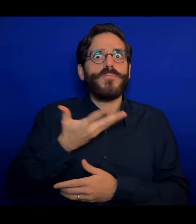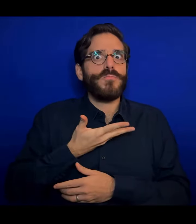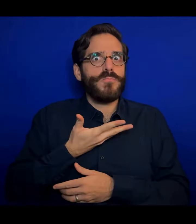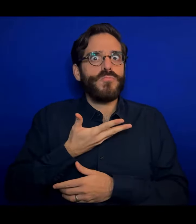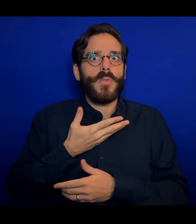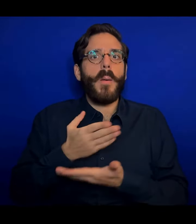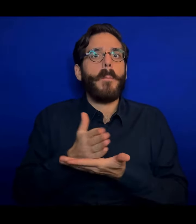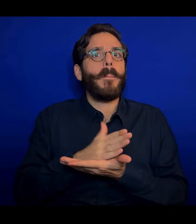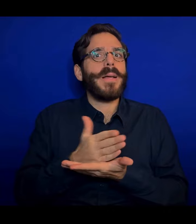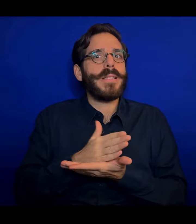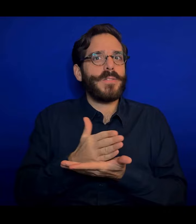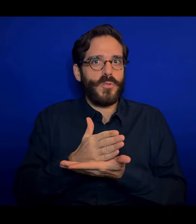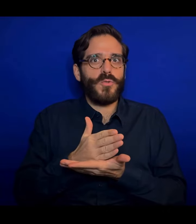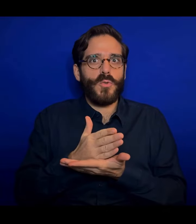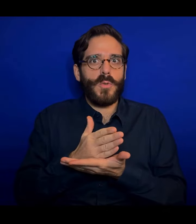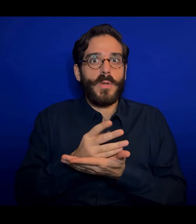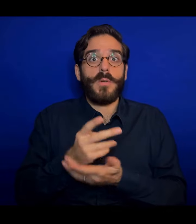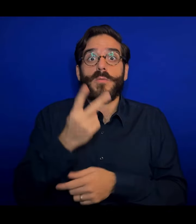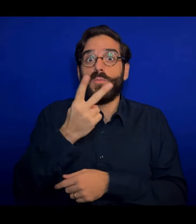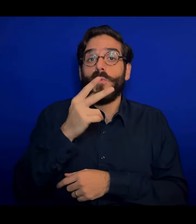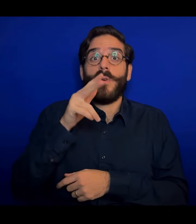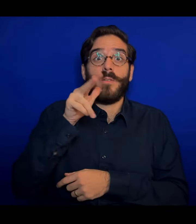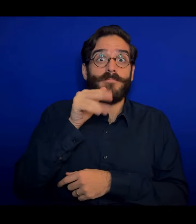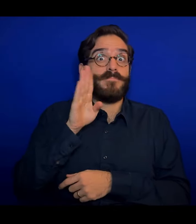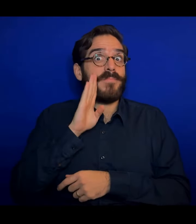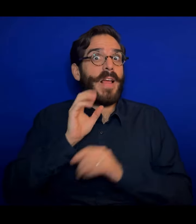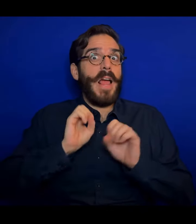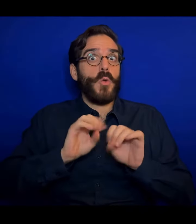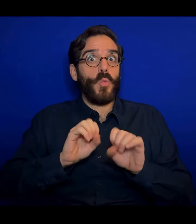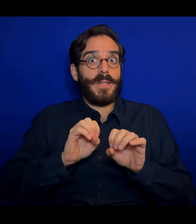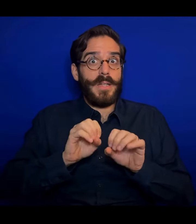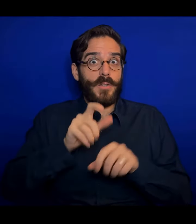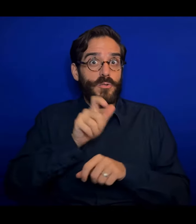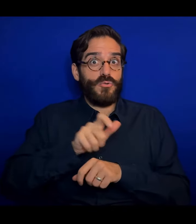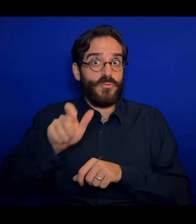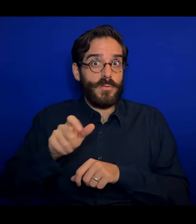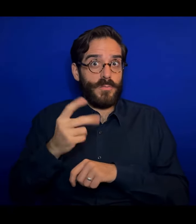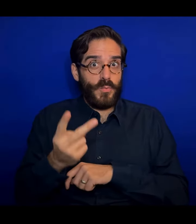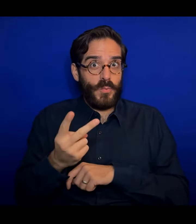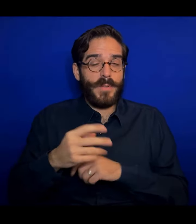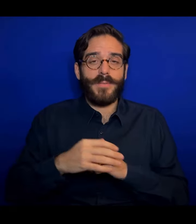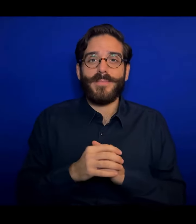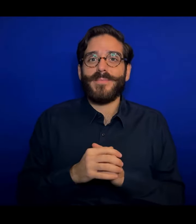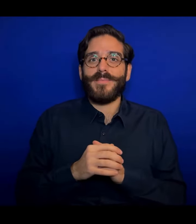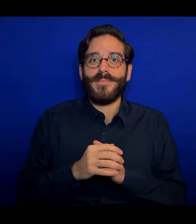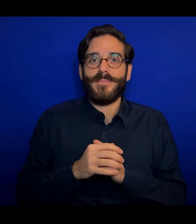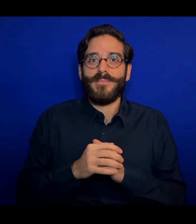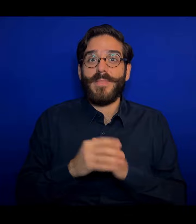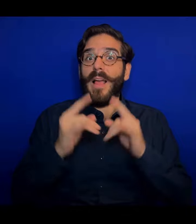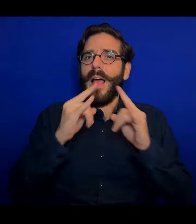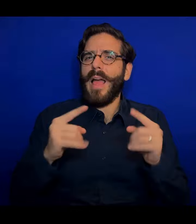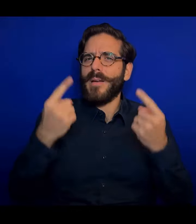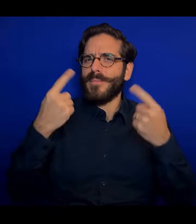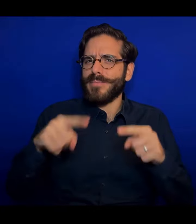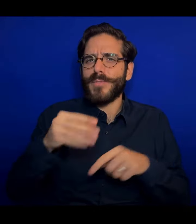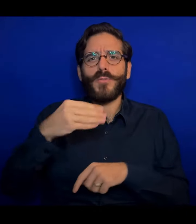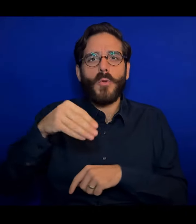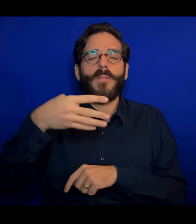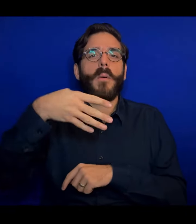'intermediazione di un educatore e di un'educatrice. Il camp si svolge a Magnete,